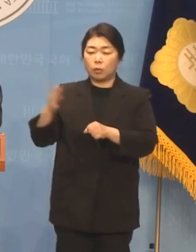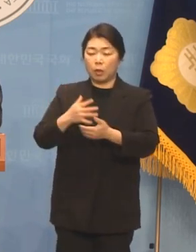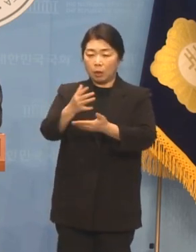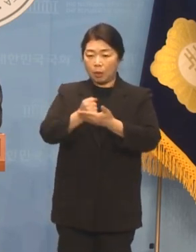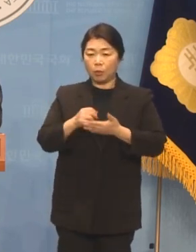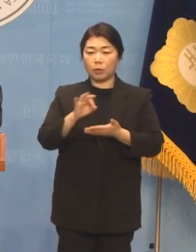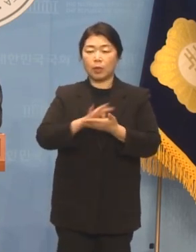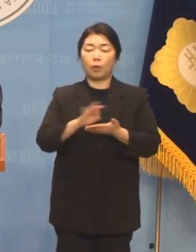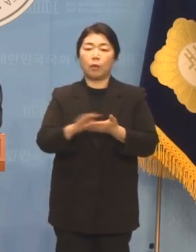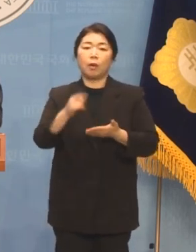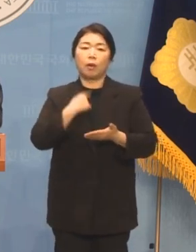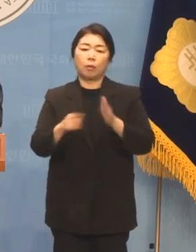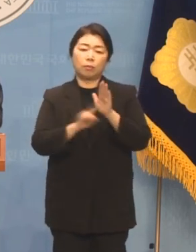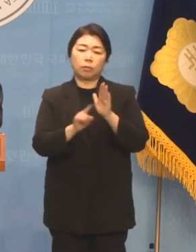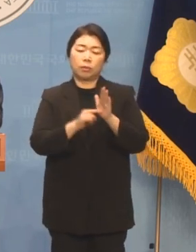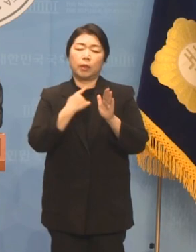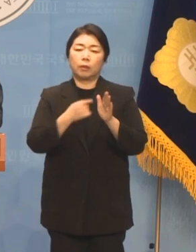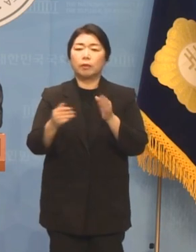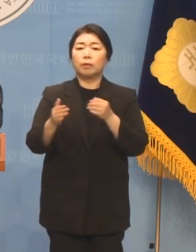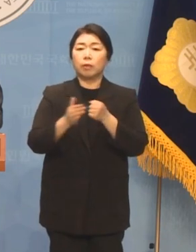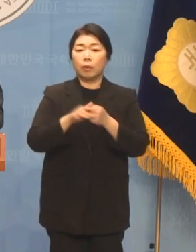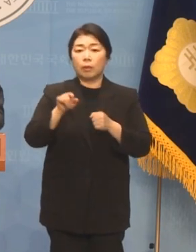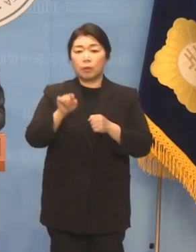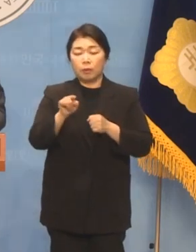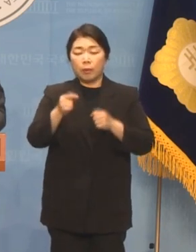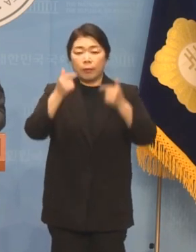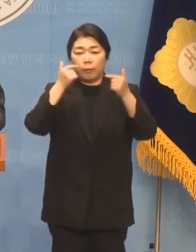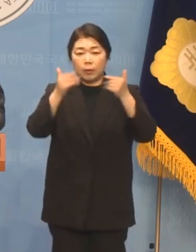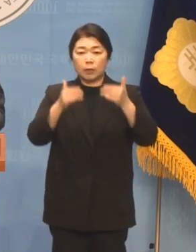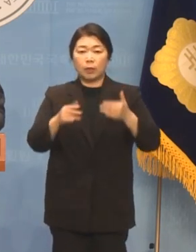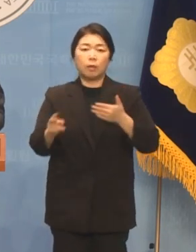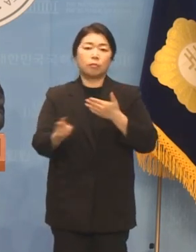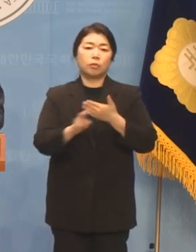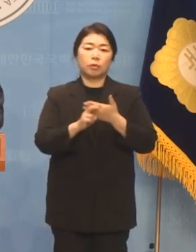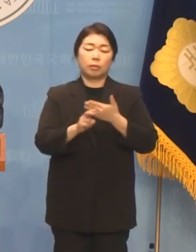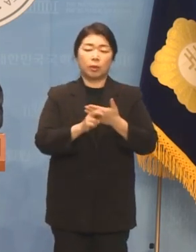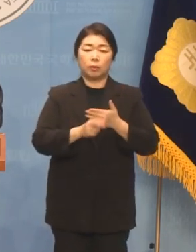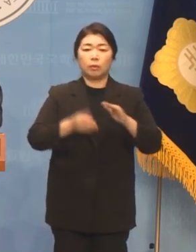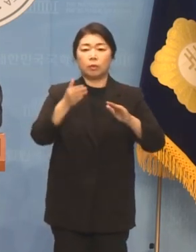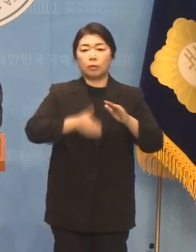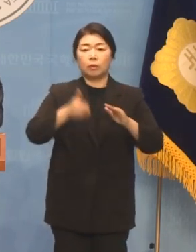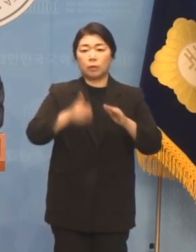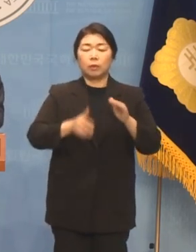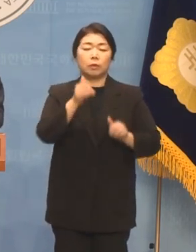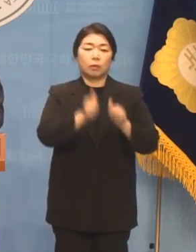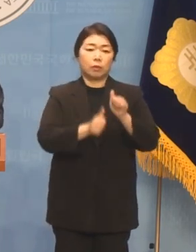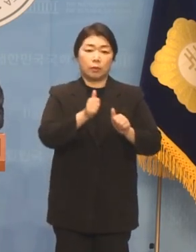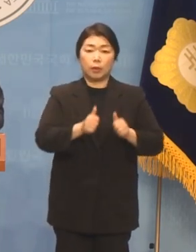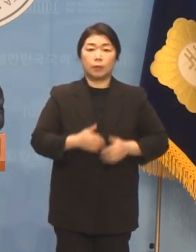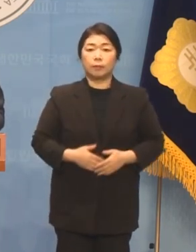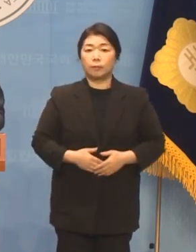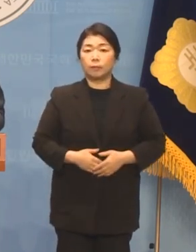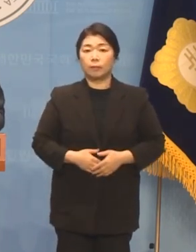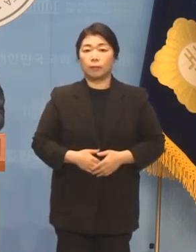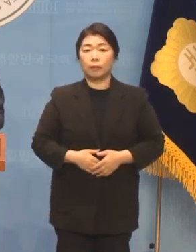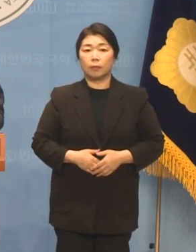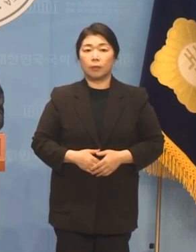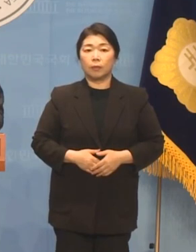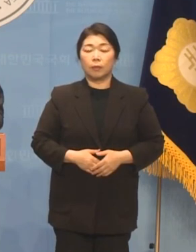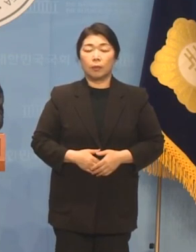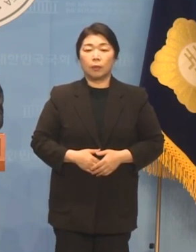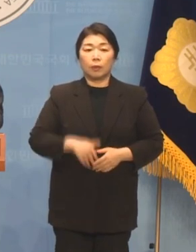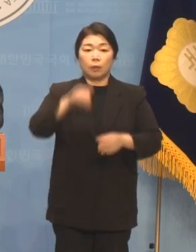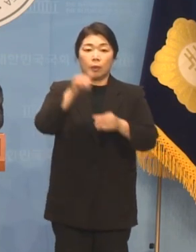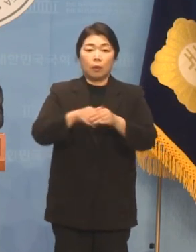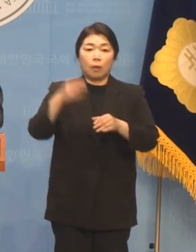사용해왔기 때문에 이는 명백한 불공정 경선입니다 당 선관위에 묻습니다